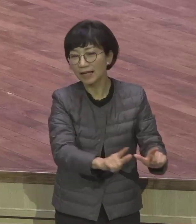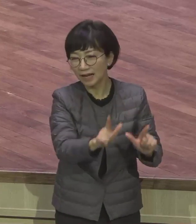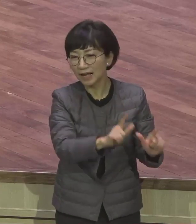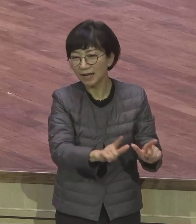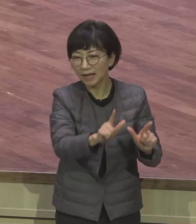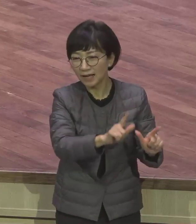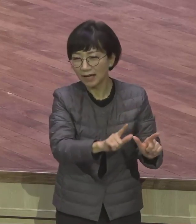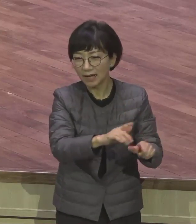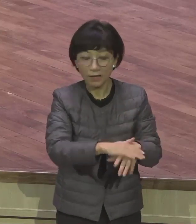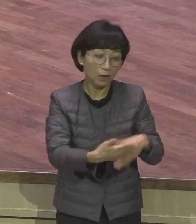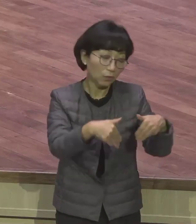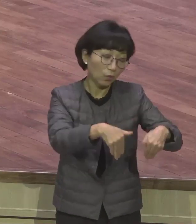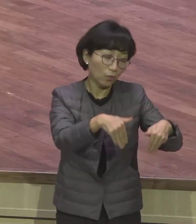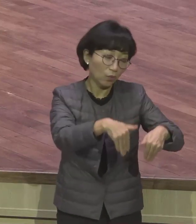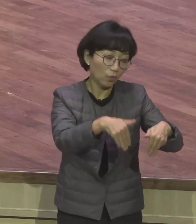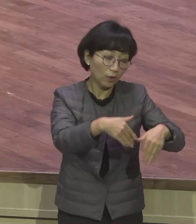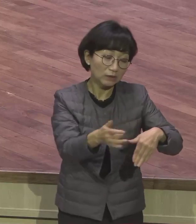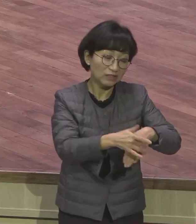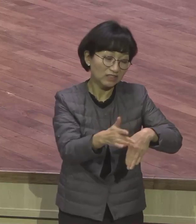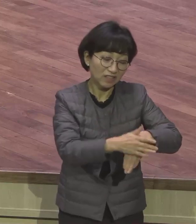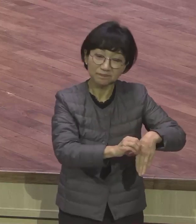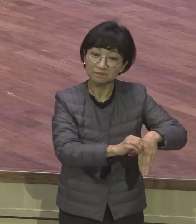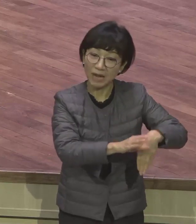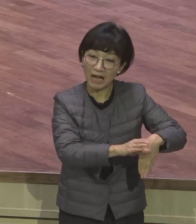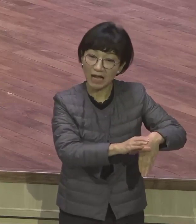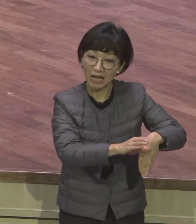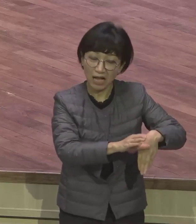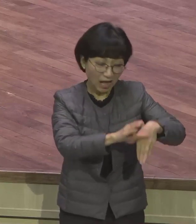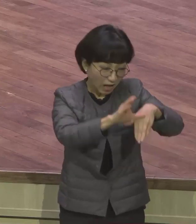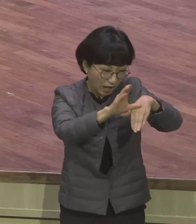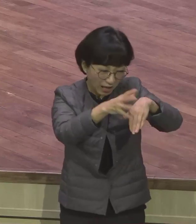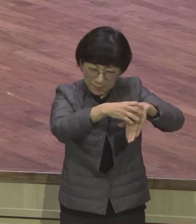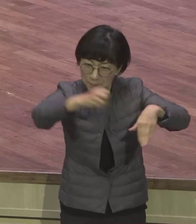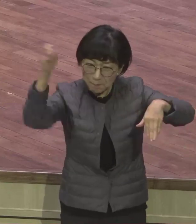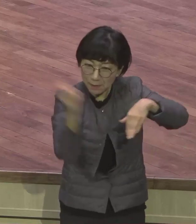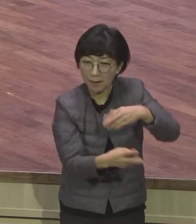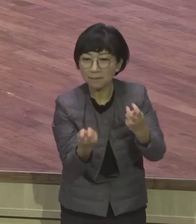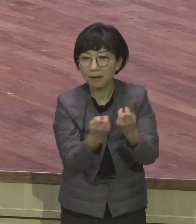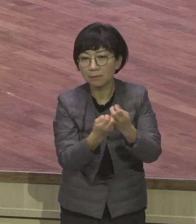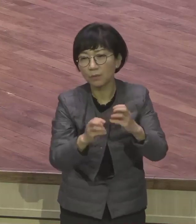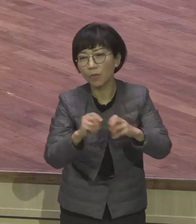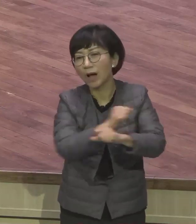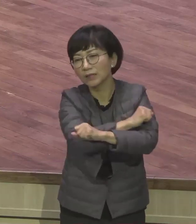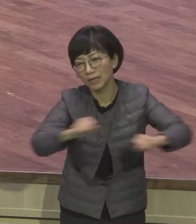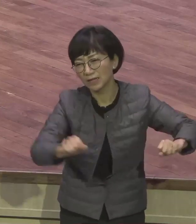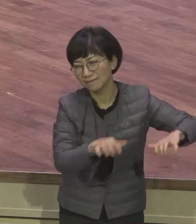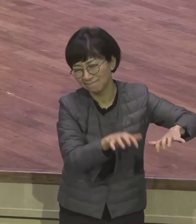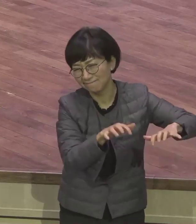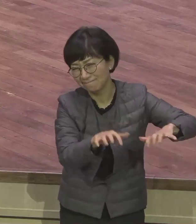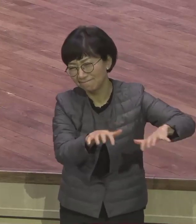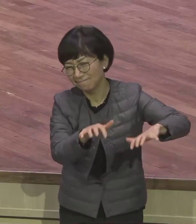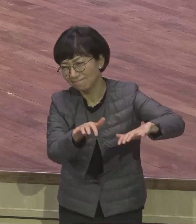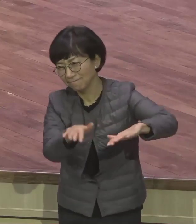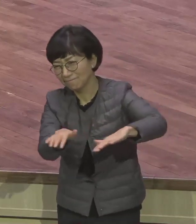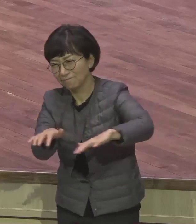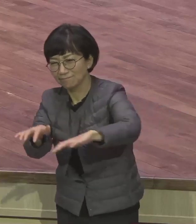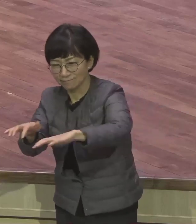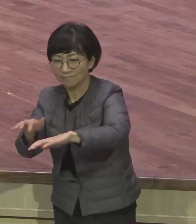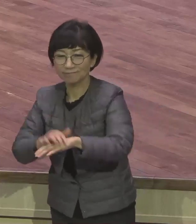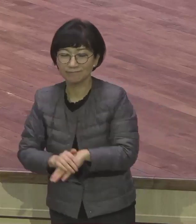체질을 바꾸기 위한 과정이 광야 생활 여러분이 삶 속에서요 구원받은 나에게 왜 하나님 내 기도를 안